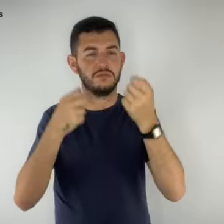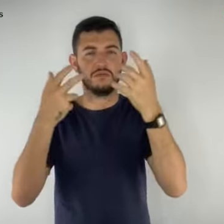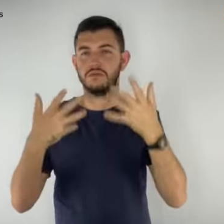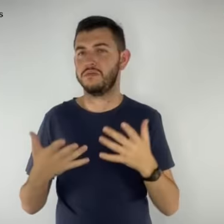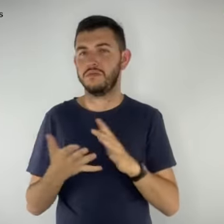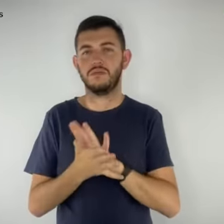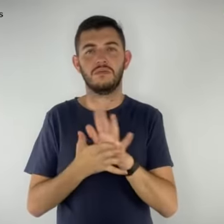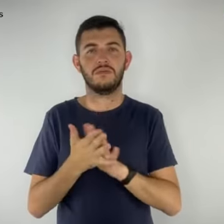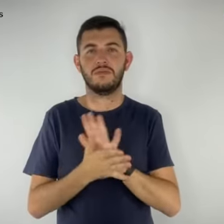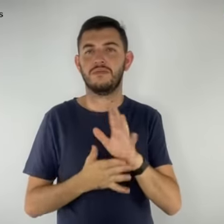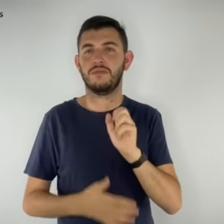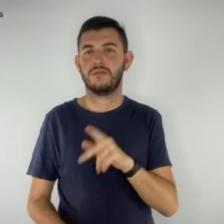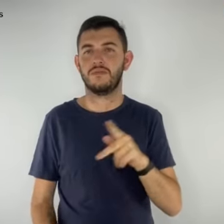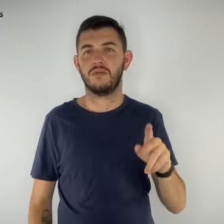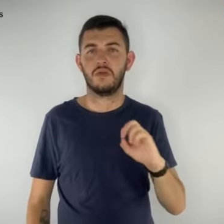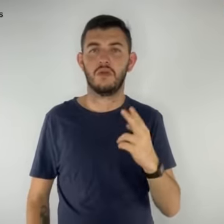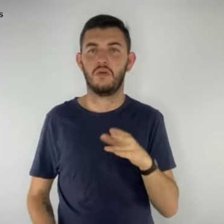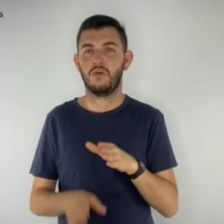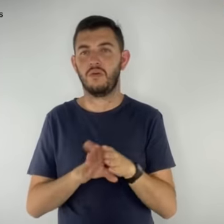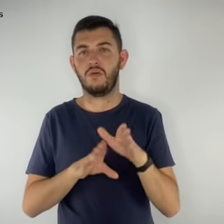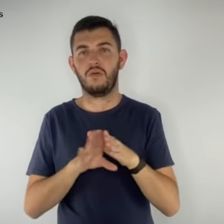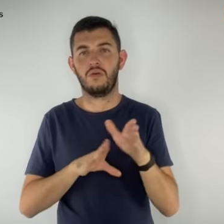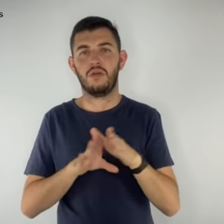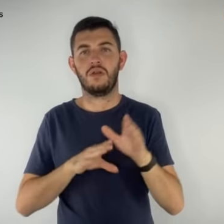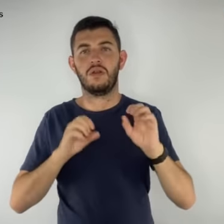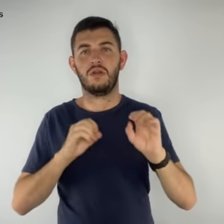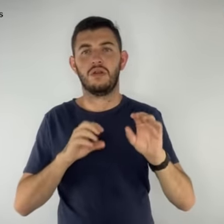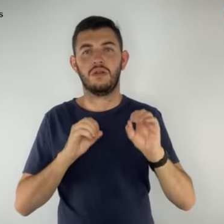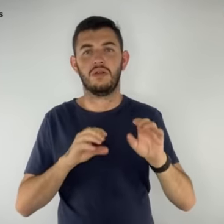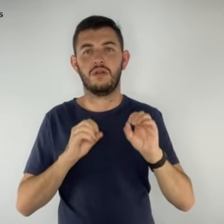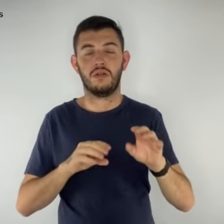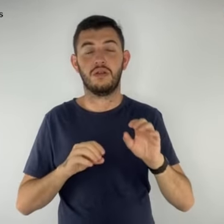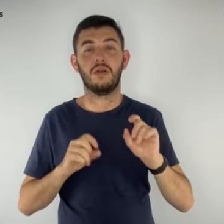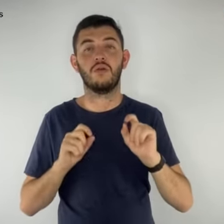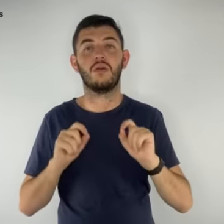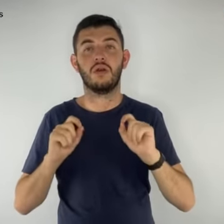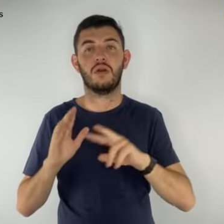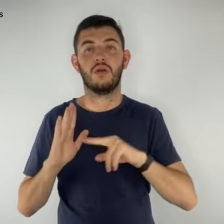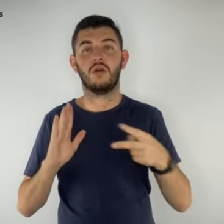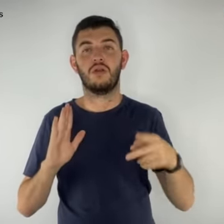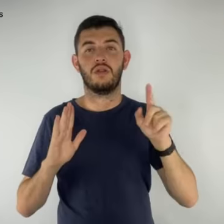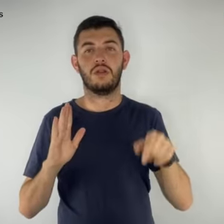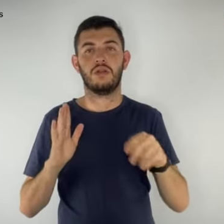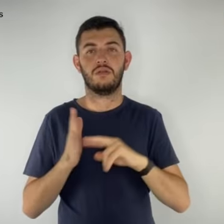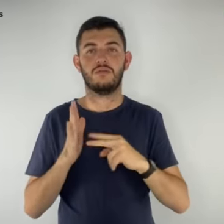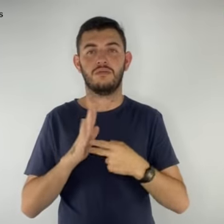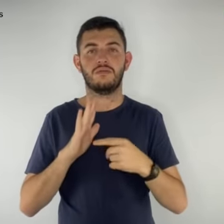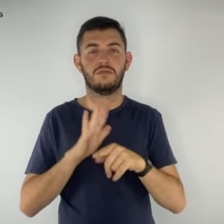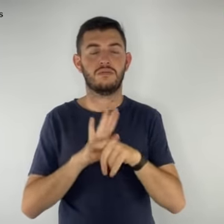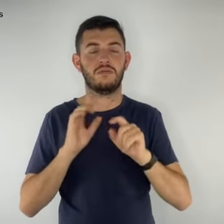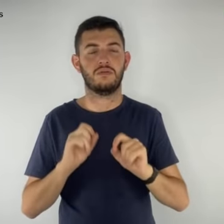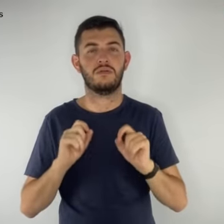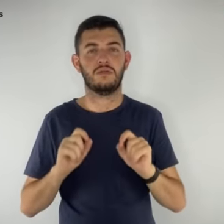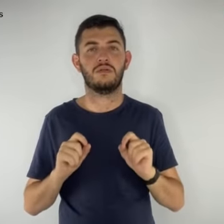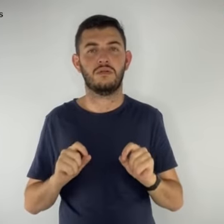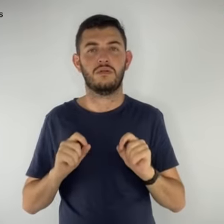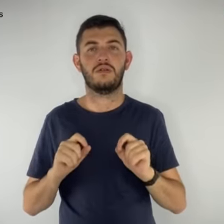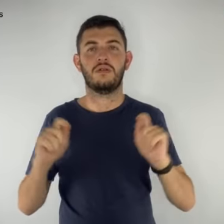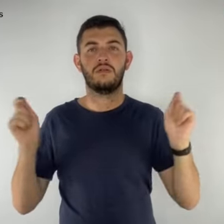explicam aos professores e orientadores educacionais as consequências e possibilidades de